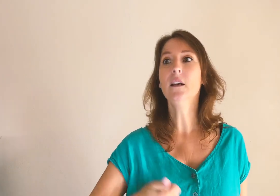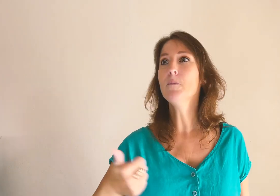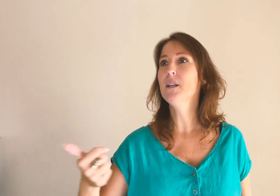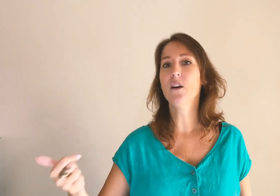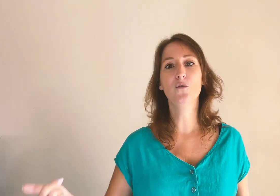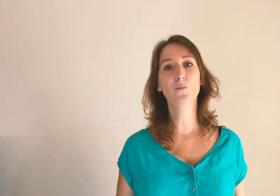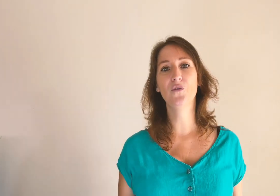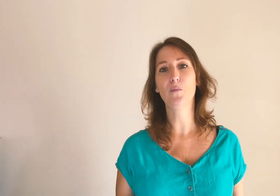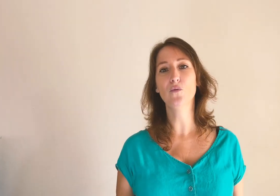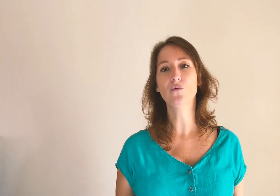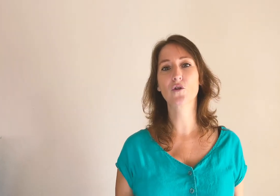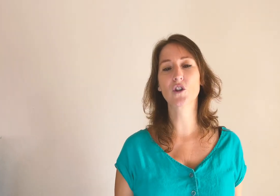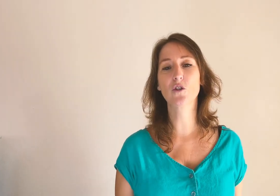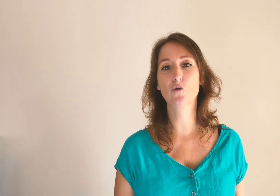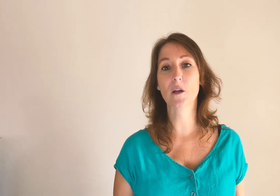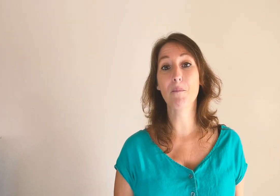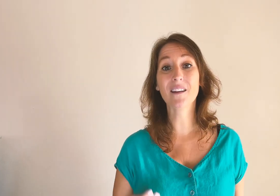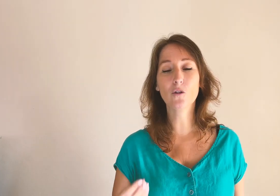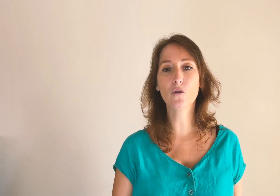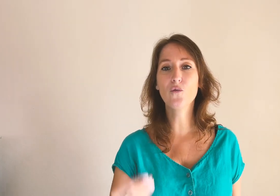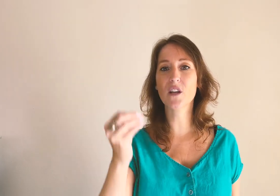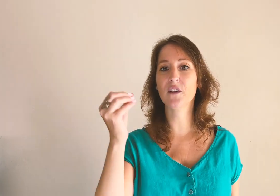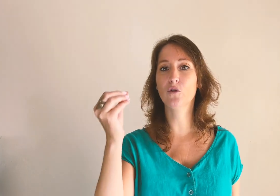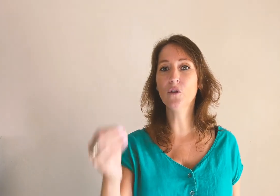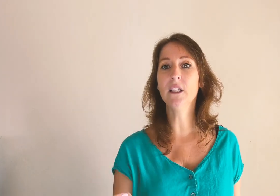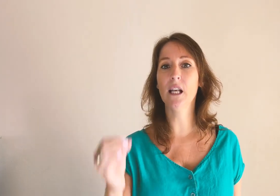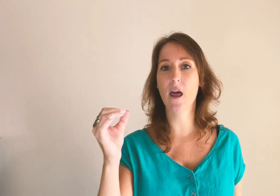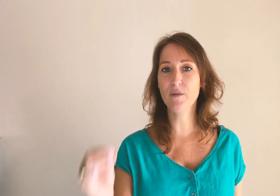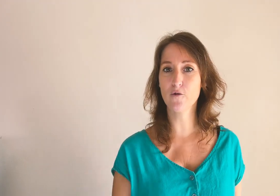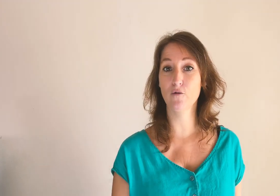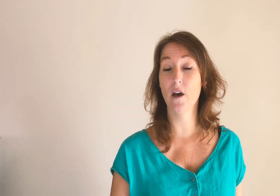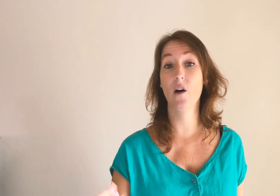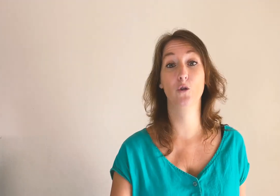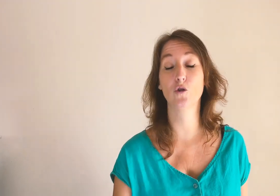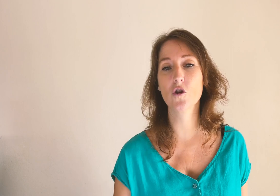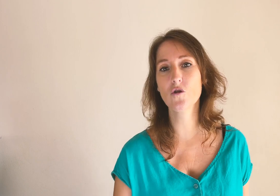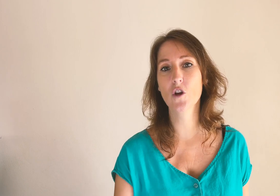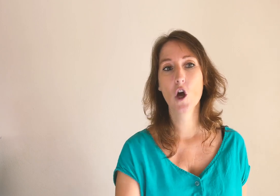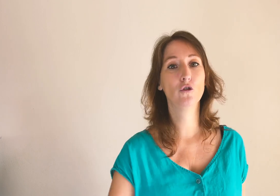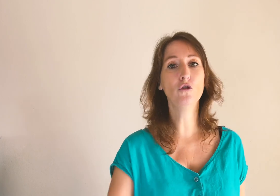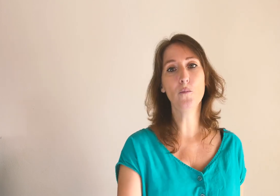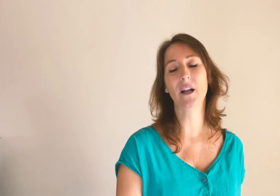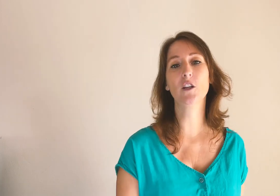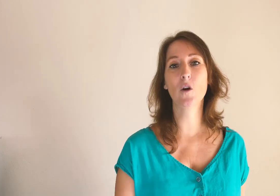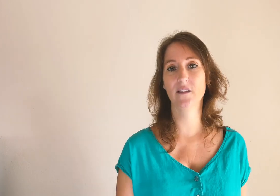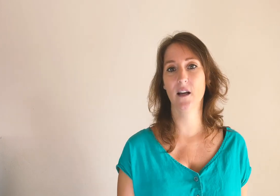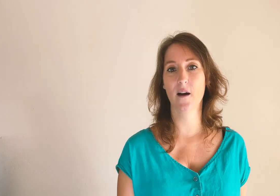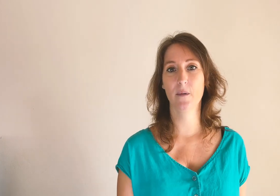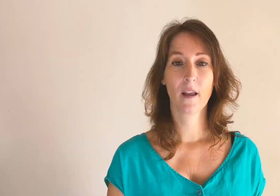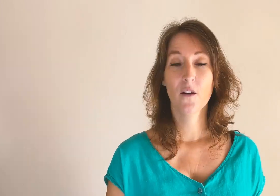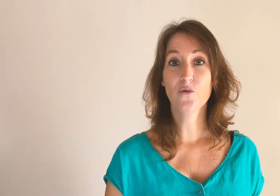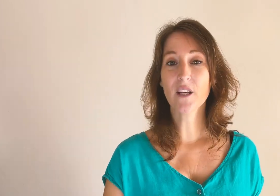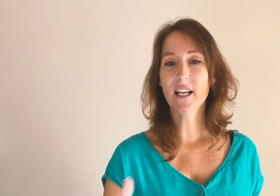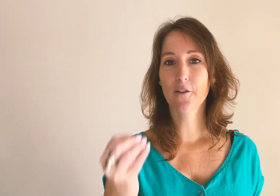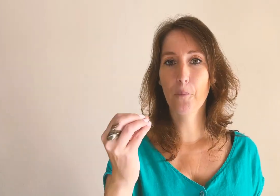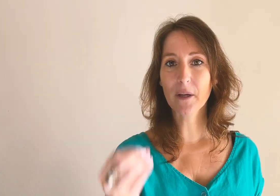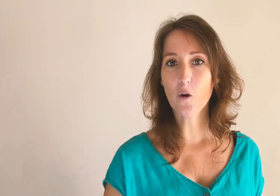bien, vous ne pouvez plus changer de sujet parce que vous avez donné l'habitude à votre audience de ne parler que Instagram. Vous allez être pris au